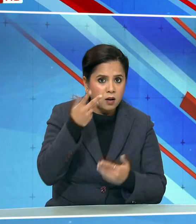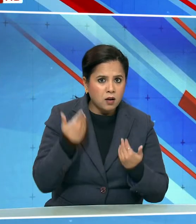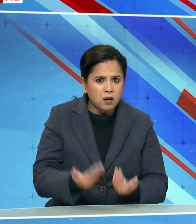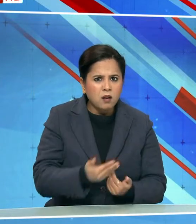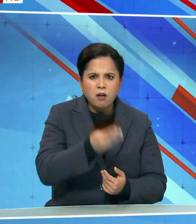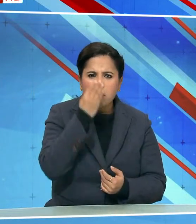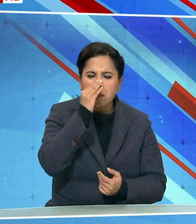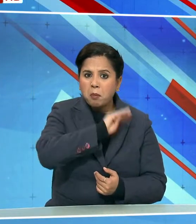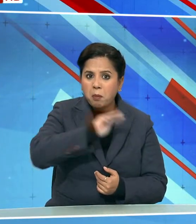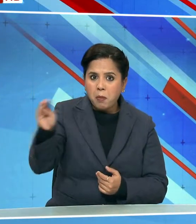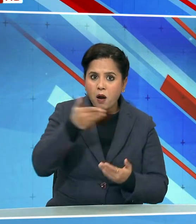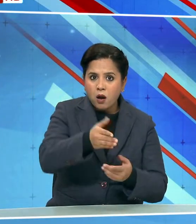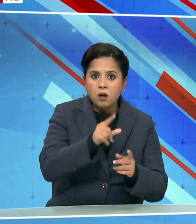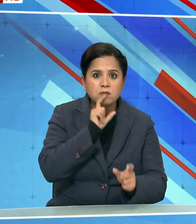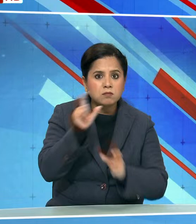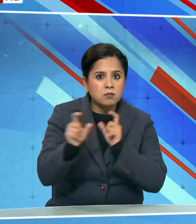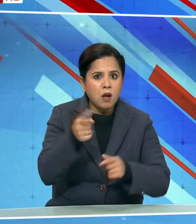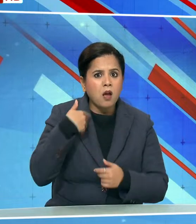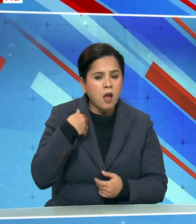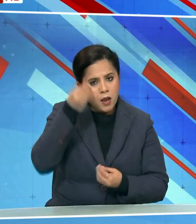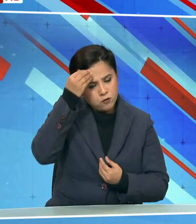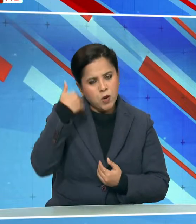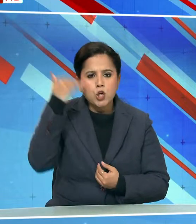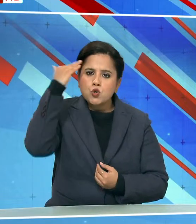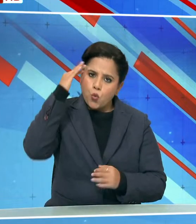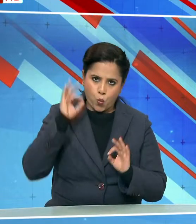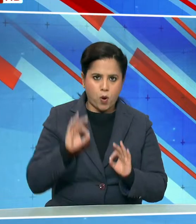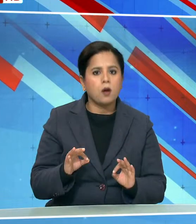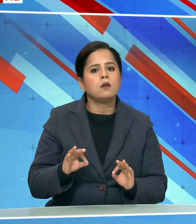अपमान जनक टिपणियों की जानकारी है